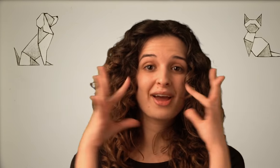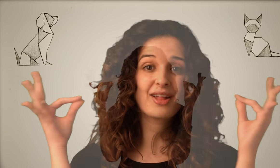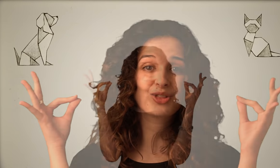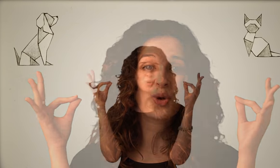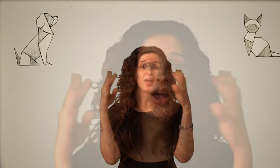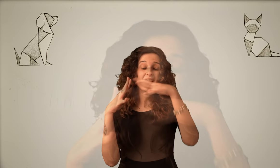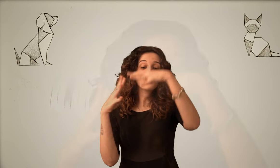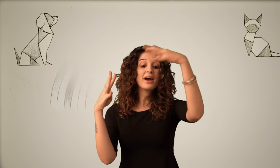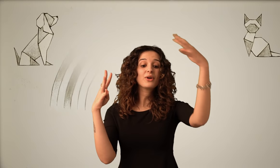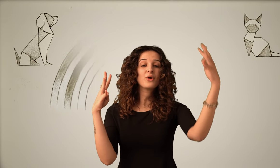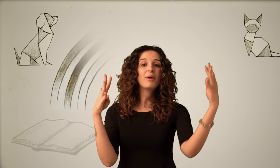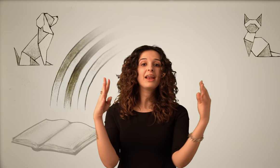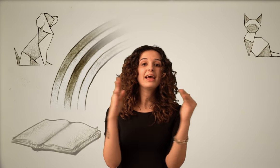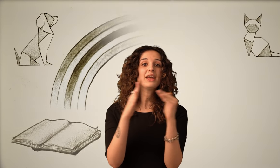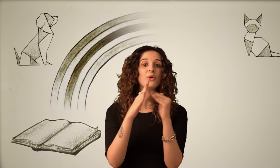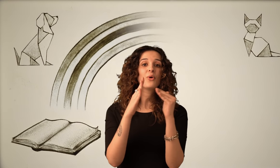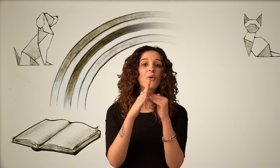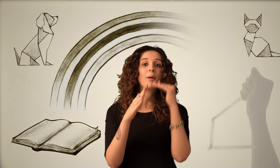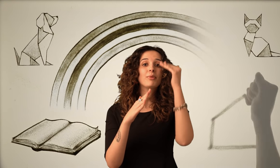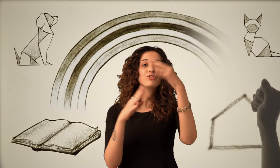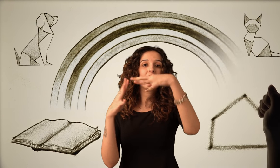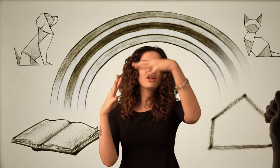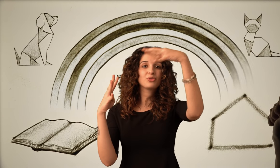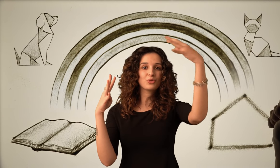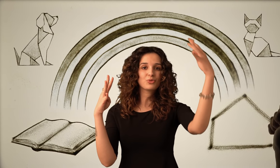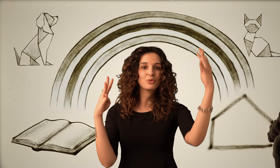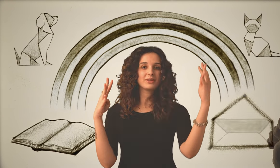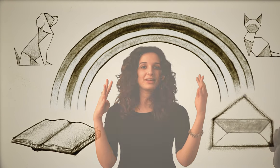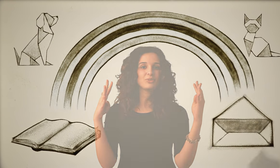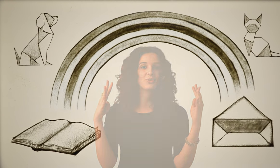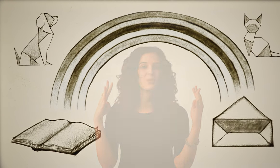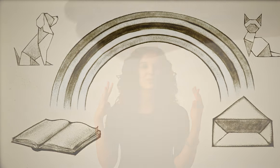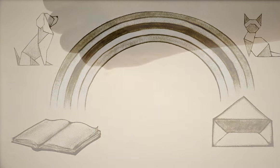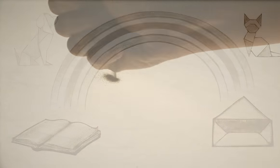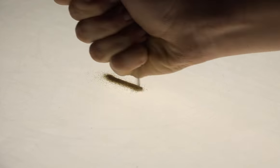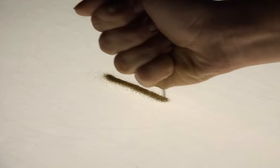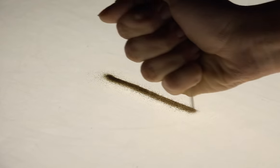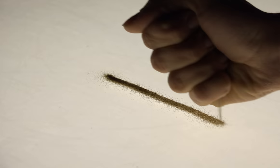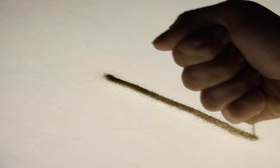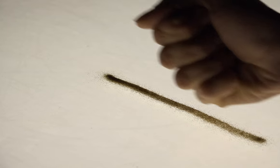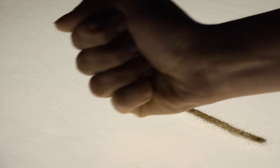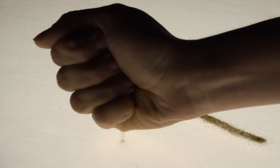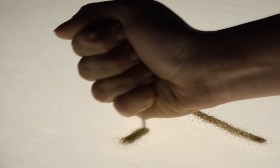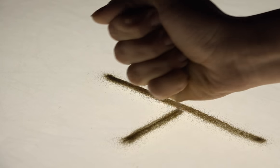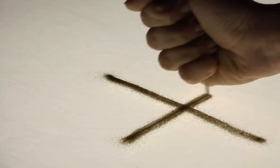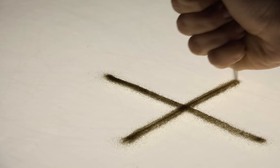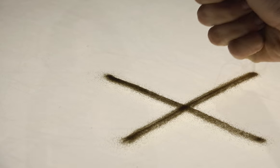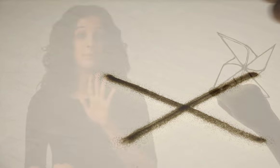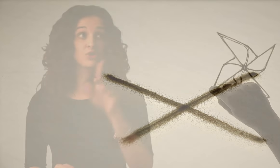gatto E un arcobaleno appoggiato sul tetto Ma